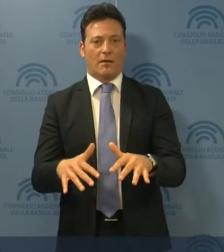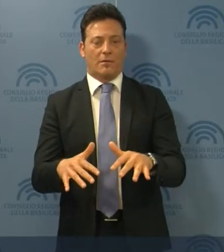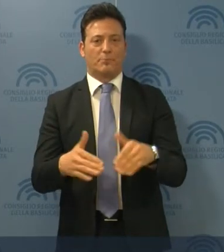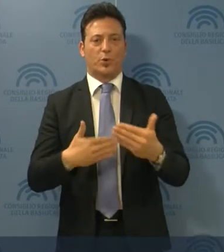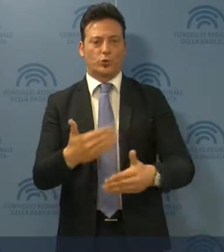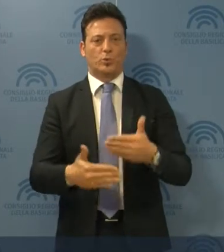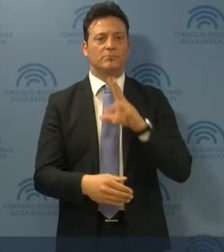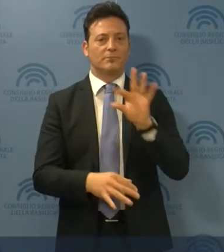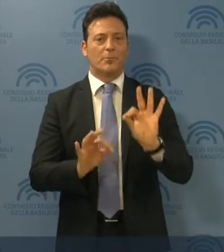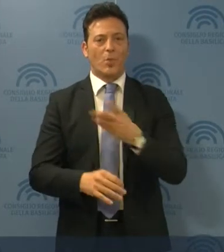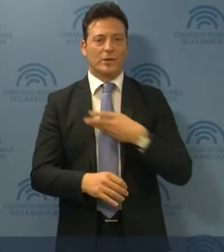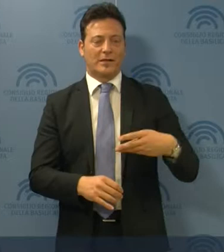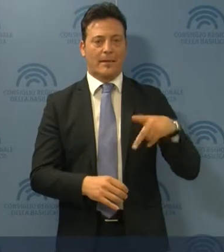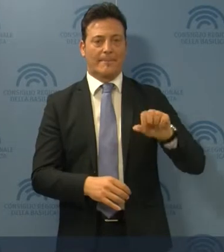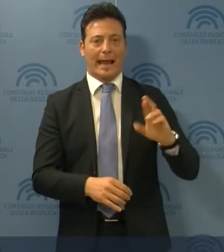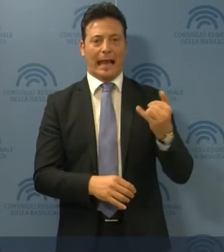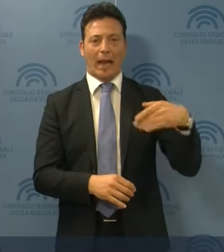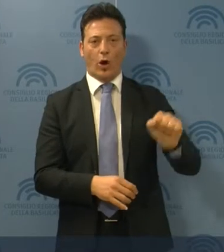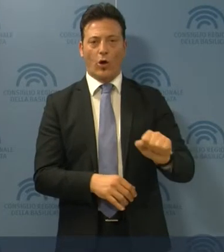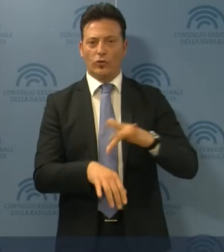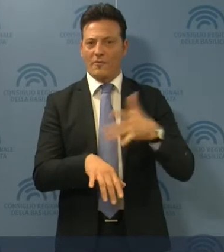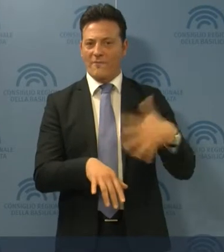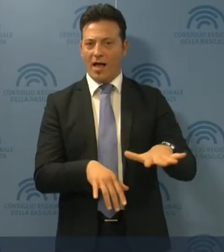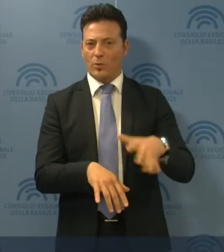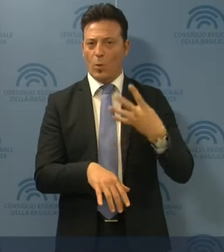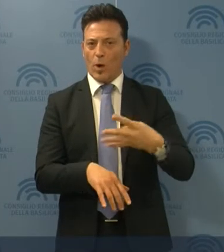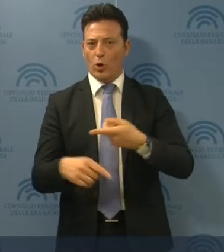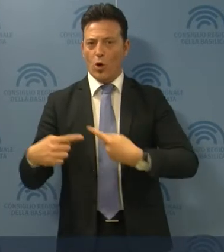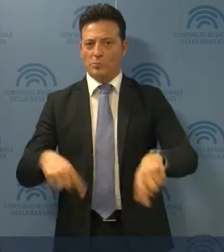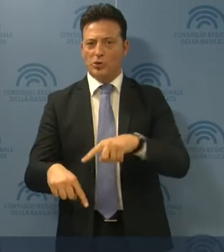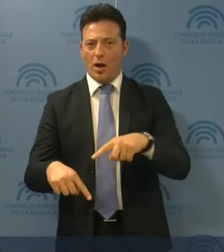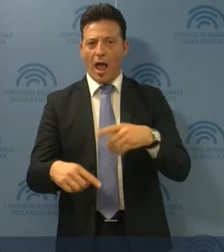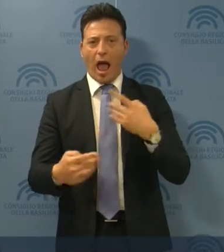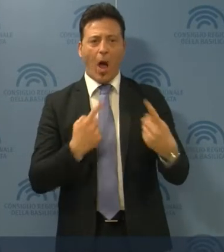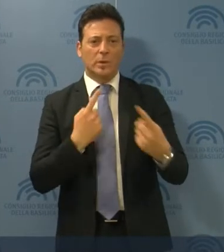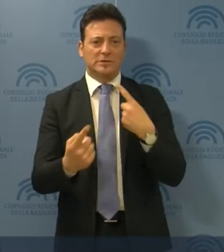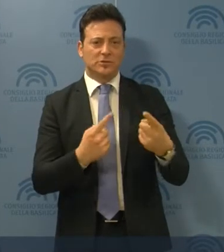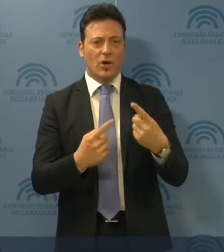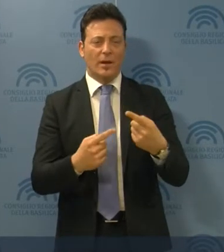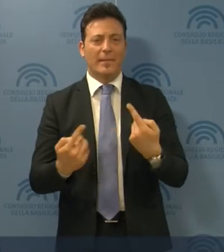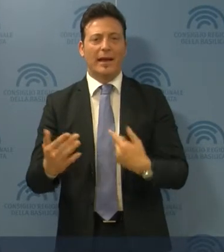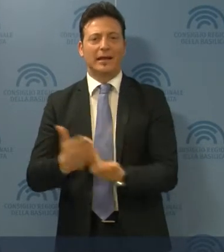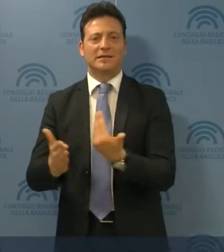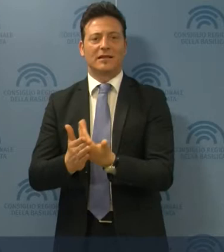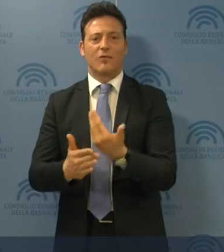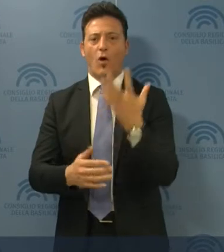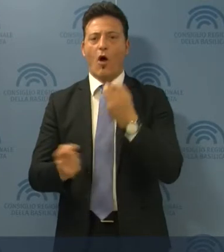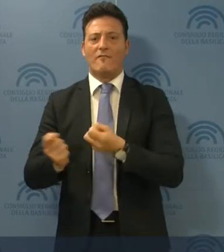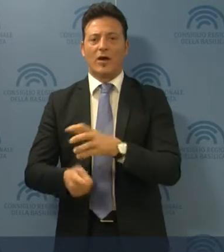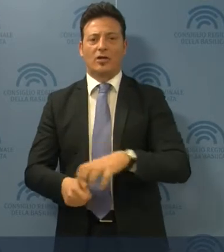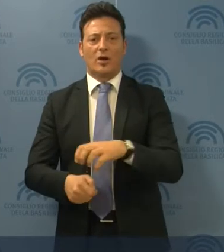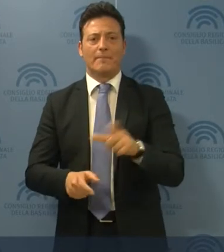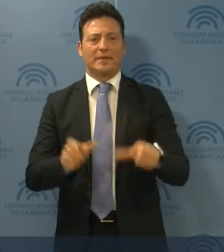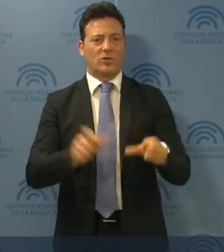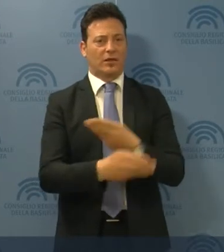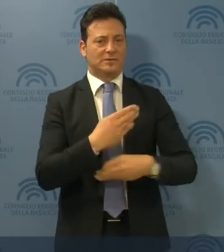ha detto il Consigliere Perrino dopo le audizioni in Quarta Commissione sulle iniziative del Governo regionale per il lavoro alle persone